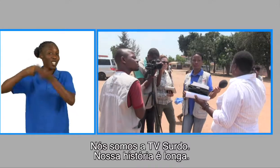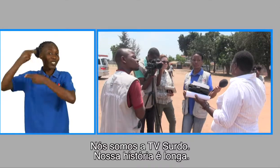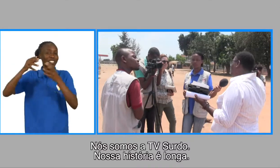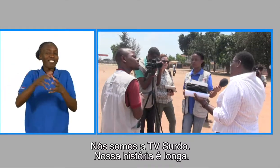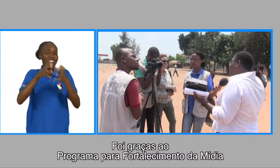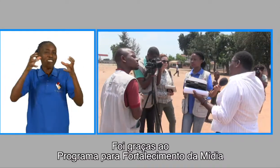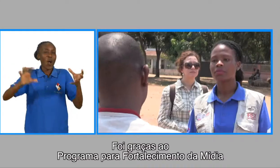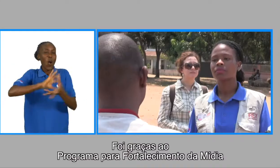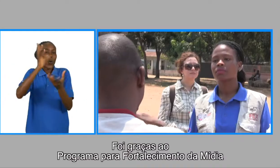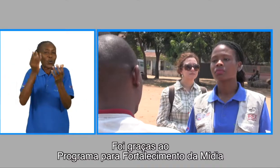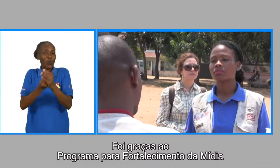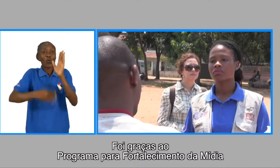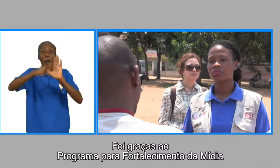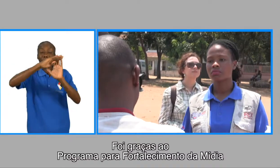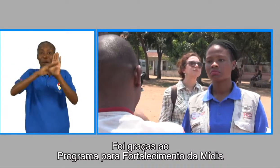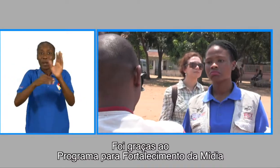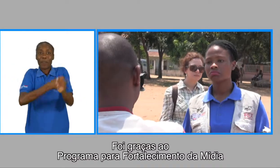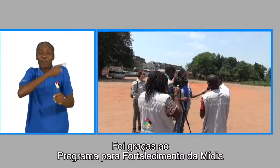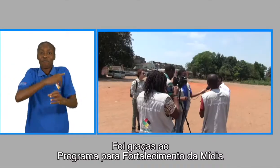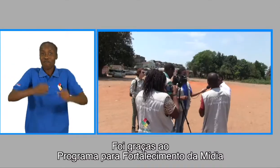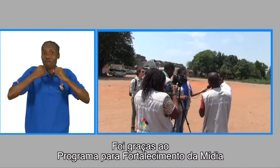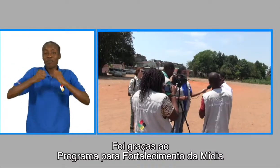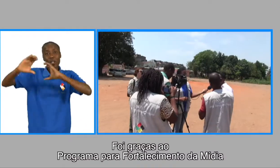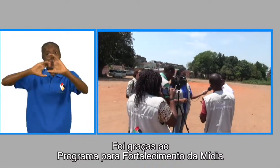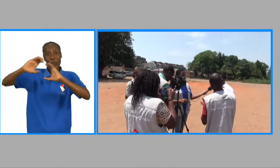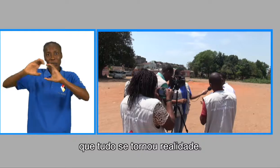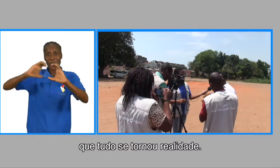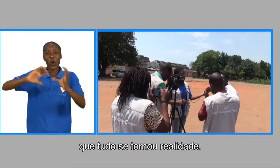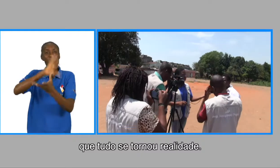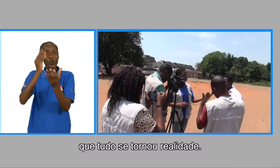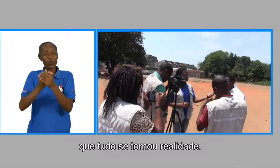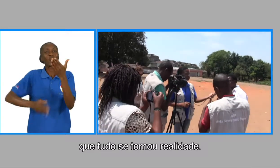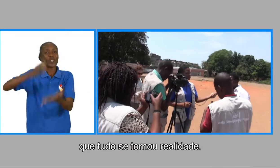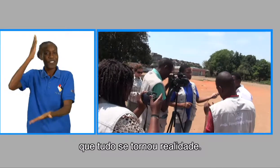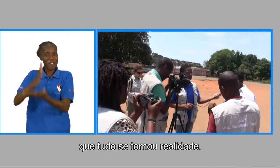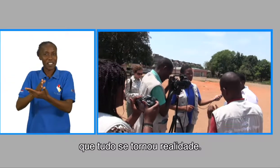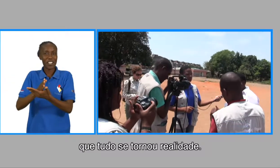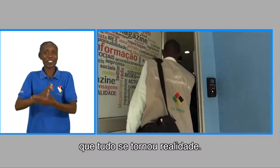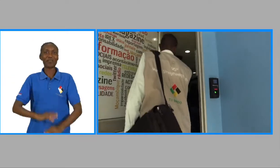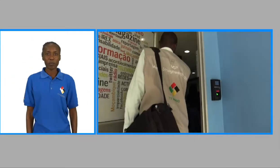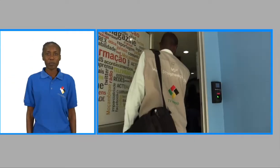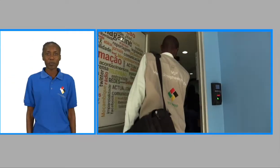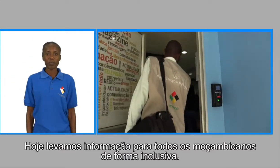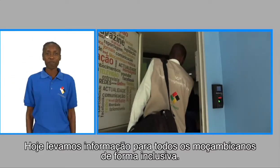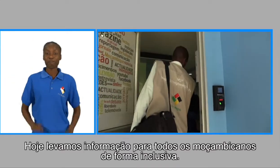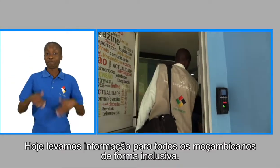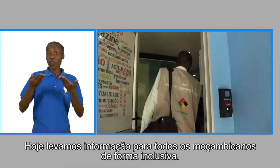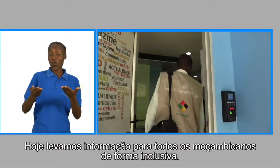longa. Foi graças ao programa para o fortalecimento da mídia que tudo se tornou realidade. Hoje levamos